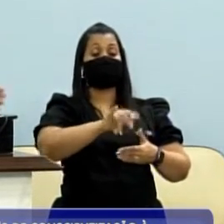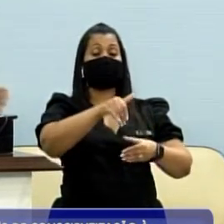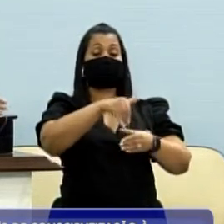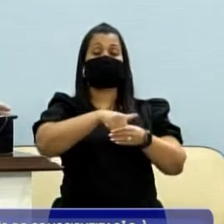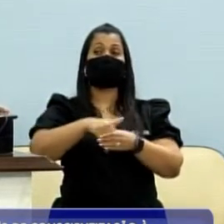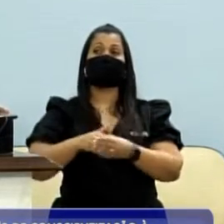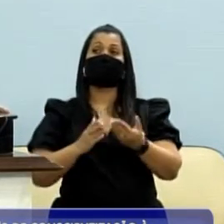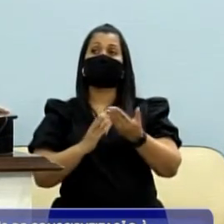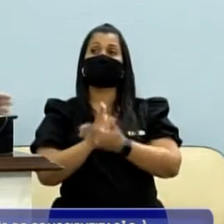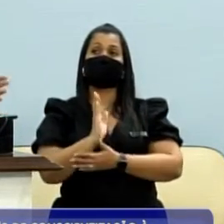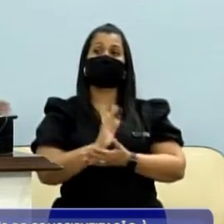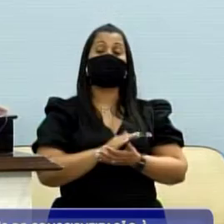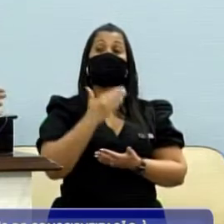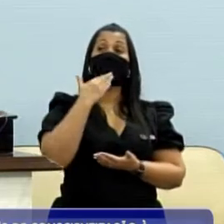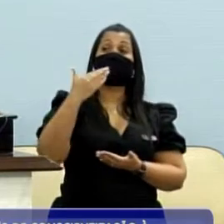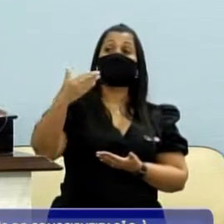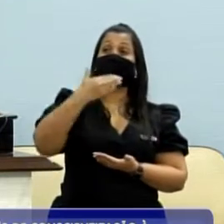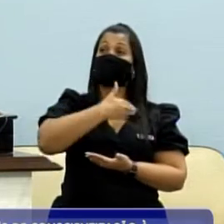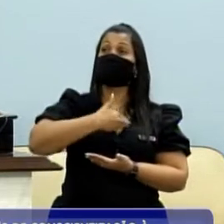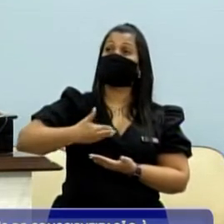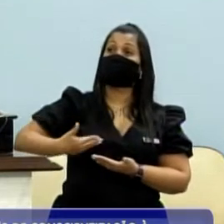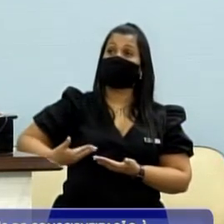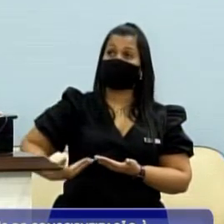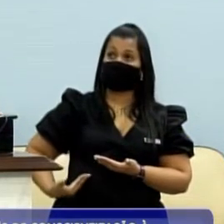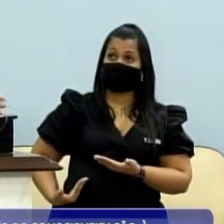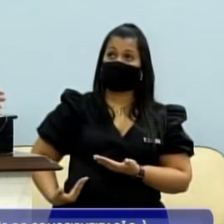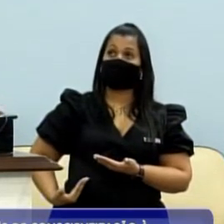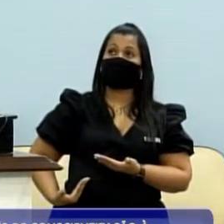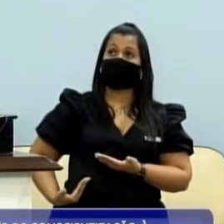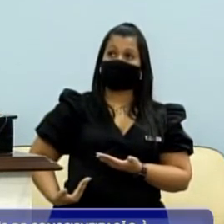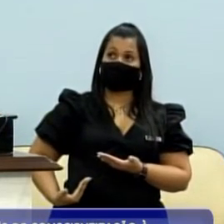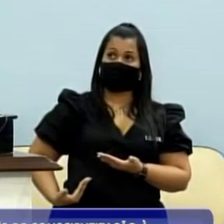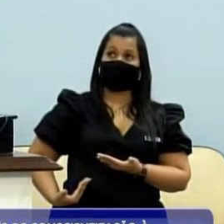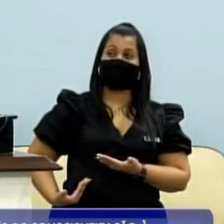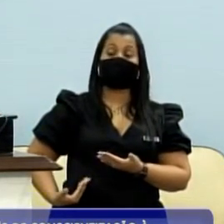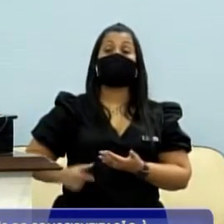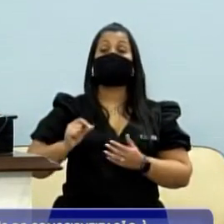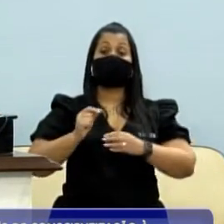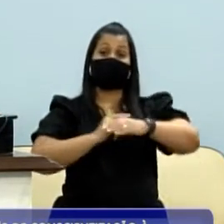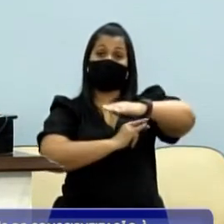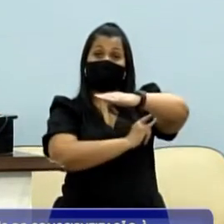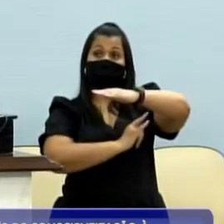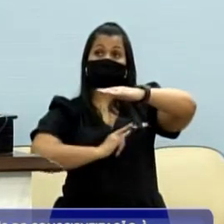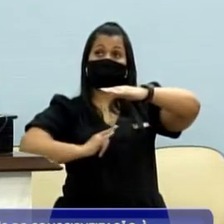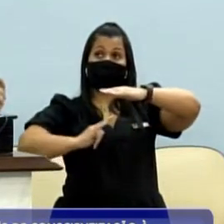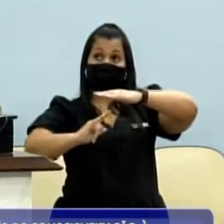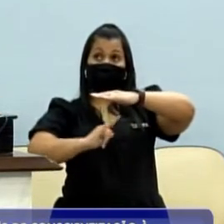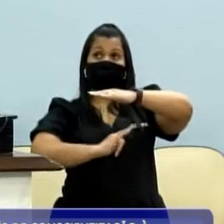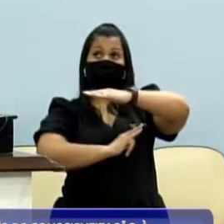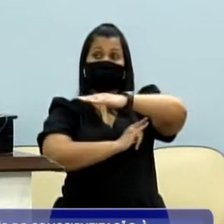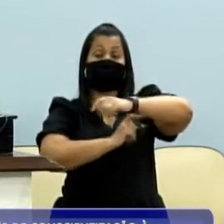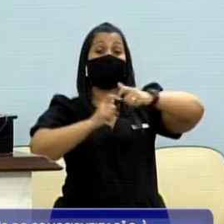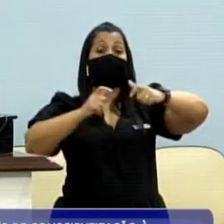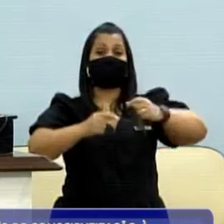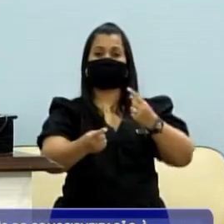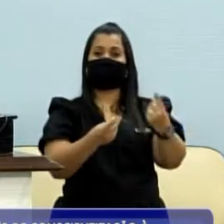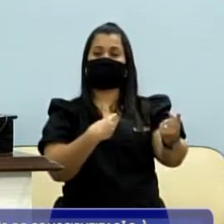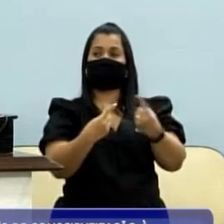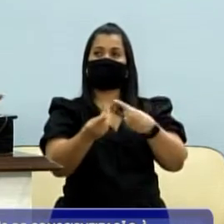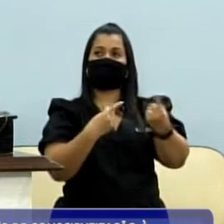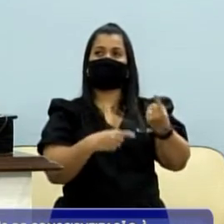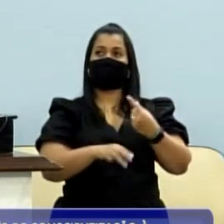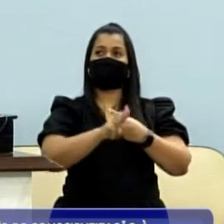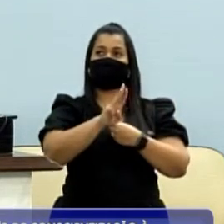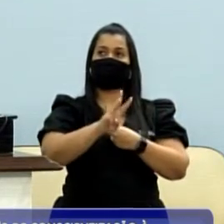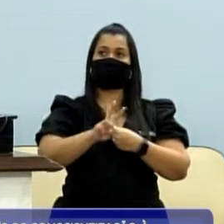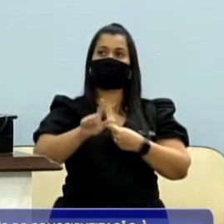que pede ao governo do Estado, uma luta antiga minha, um pontilhão sobre a Washington Luiz, ligando o